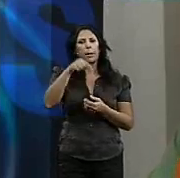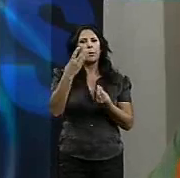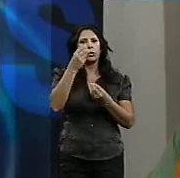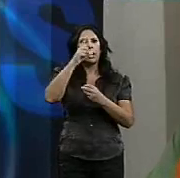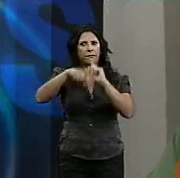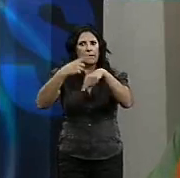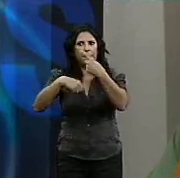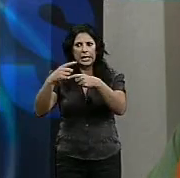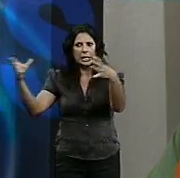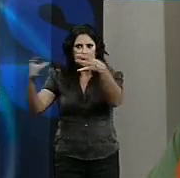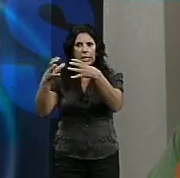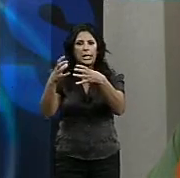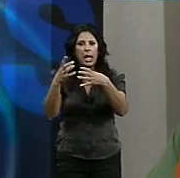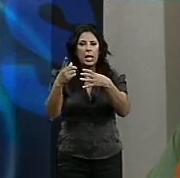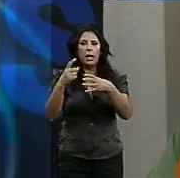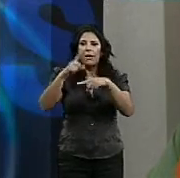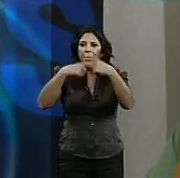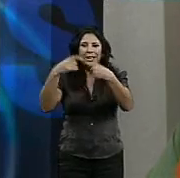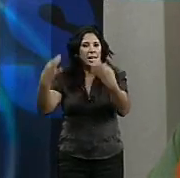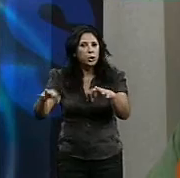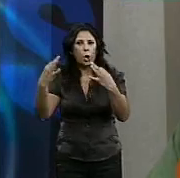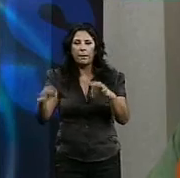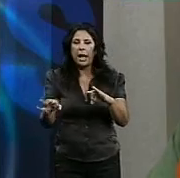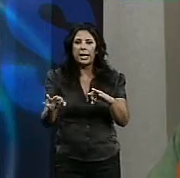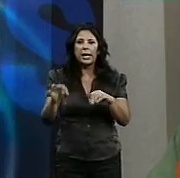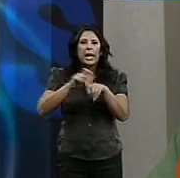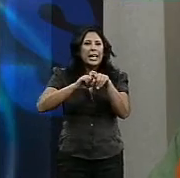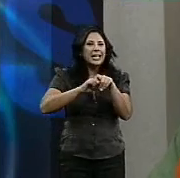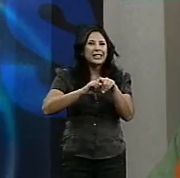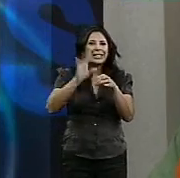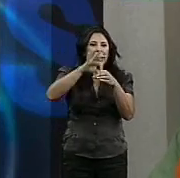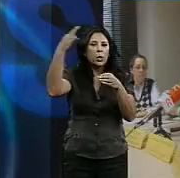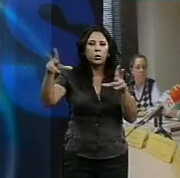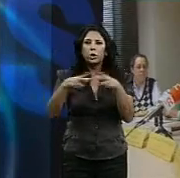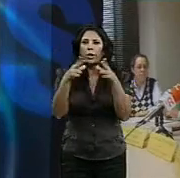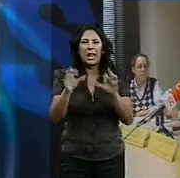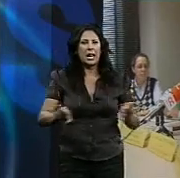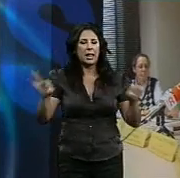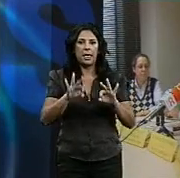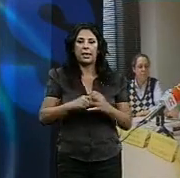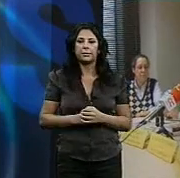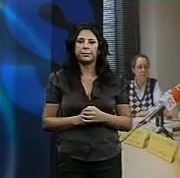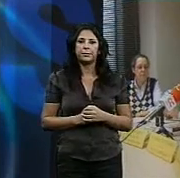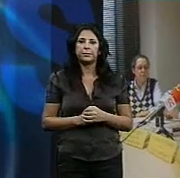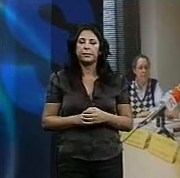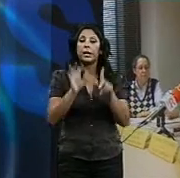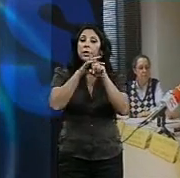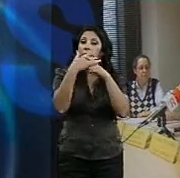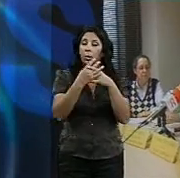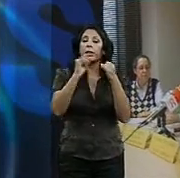dato. Familias normalizadas que no presentan características de exclusión social. Además de la situación de crisis económica las